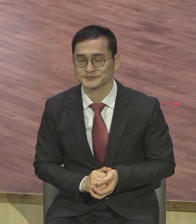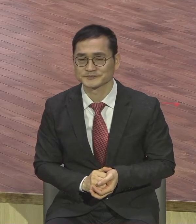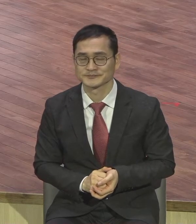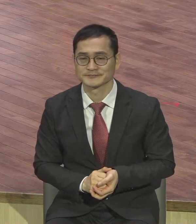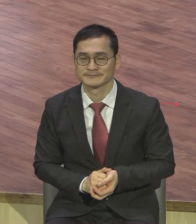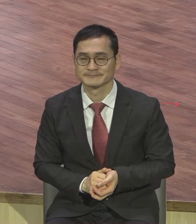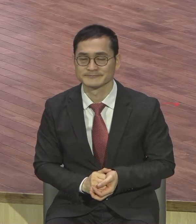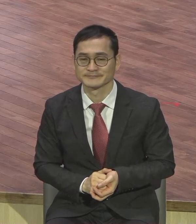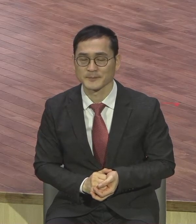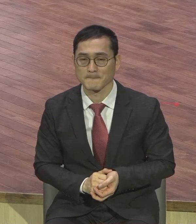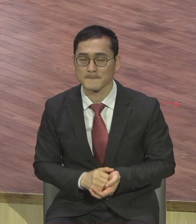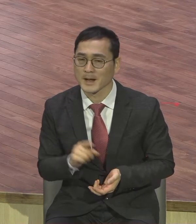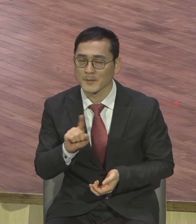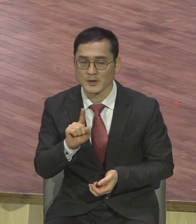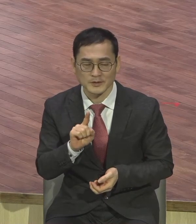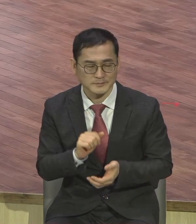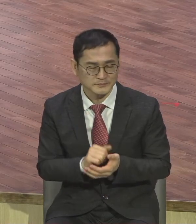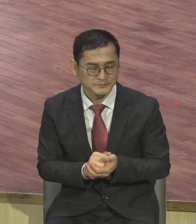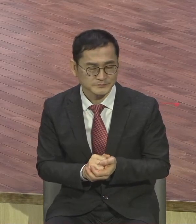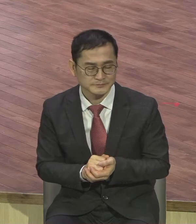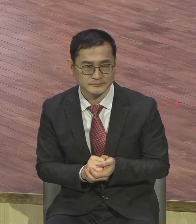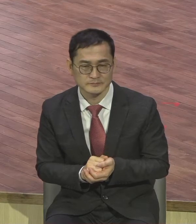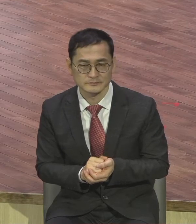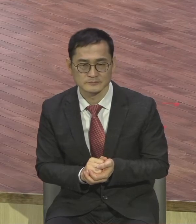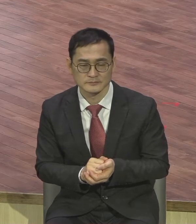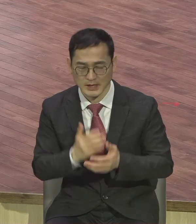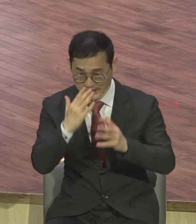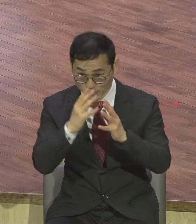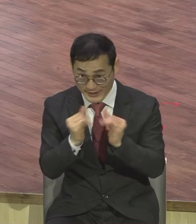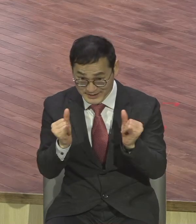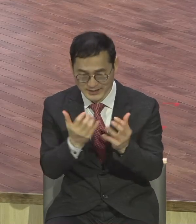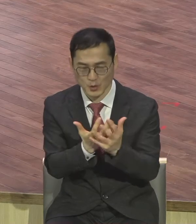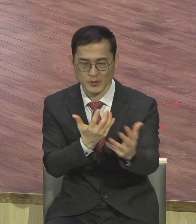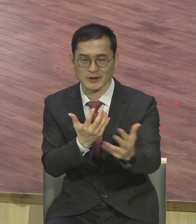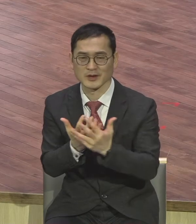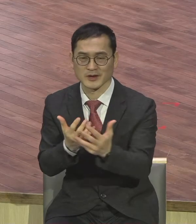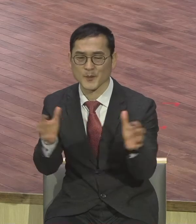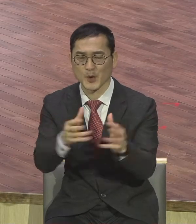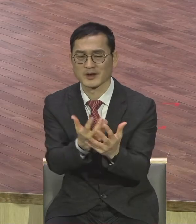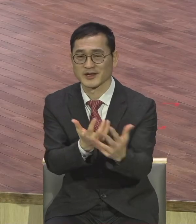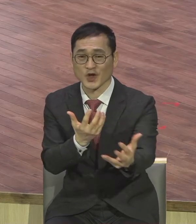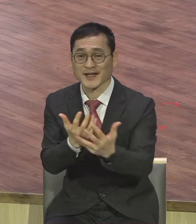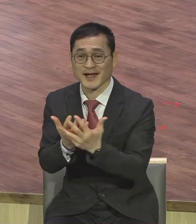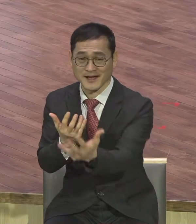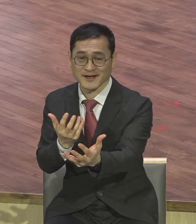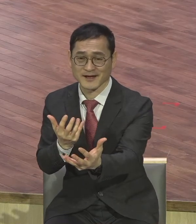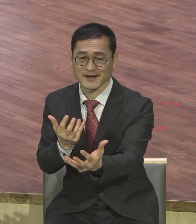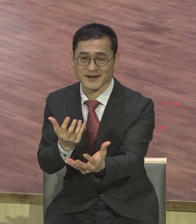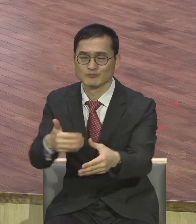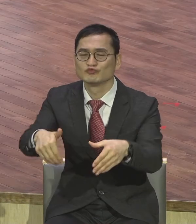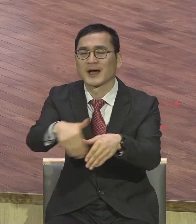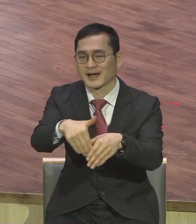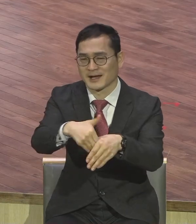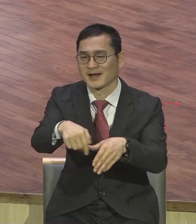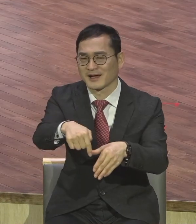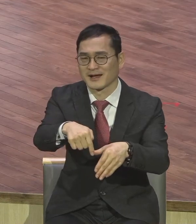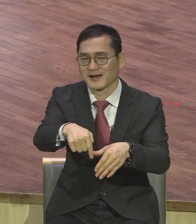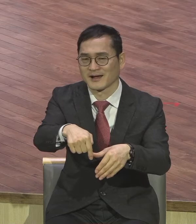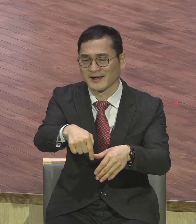말씀은 당시 유대인들의 회당 문화를 바탕으로 예수님께서 비유하신 것입니다 유대인의 회당을 크게